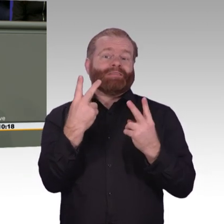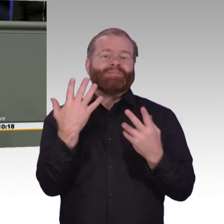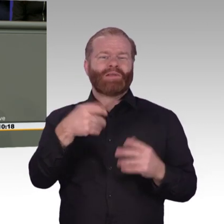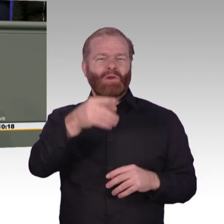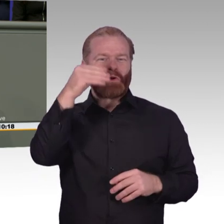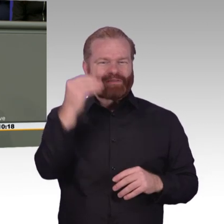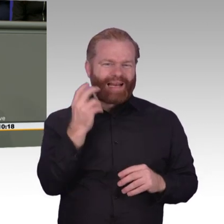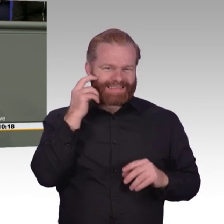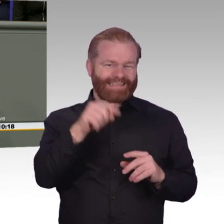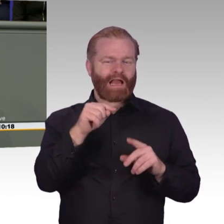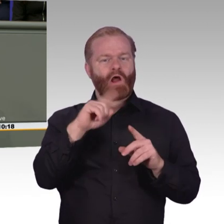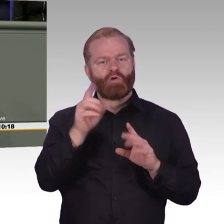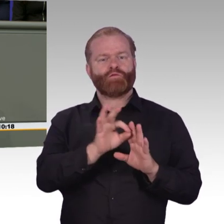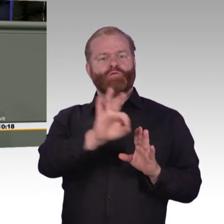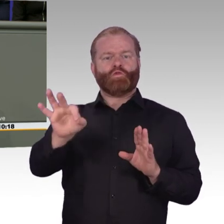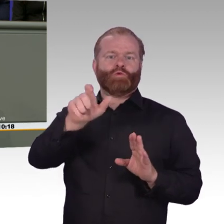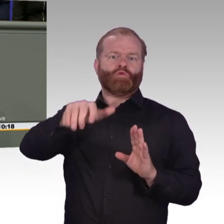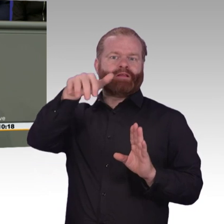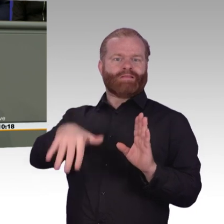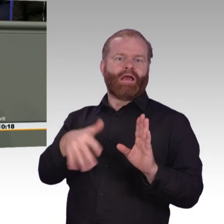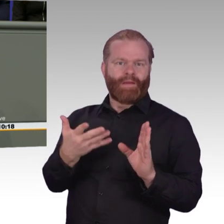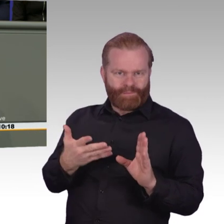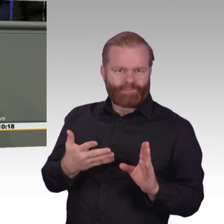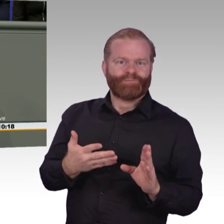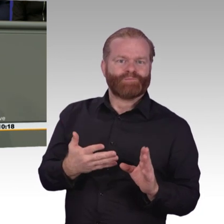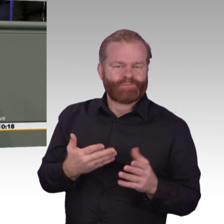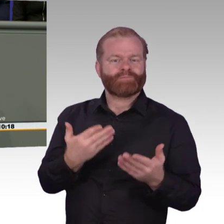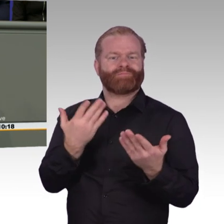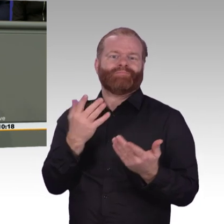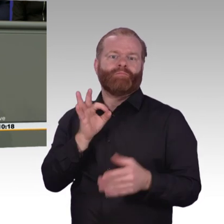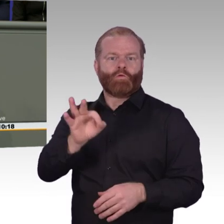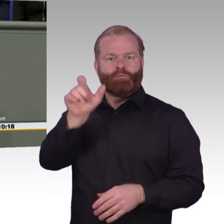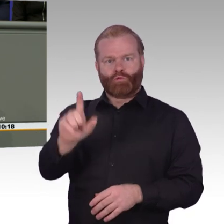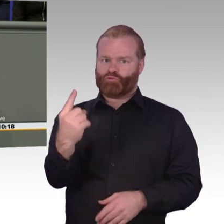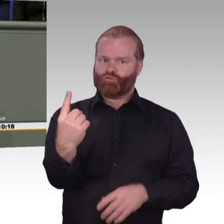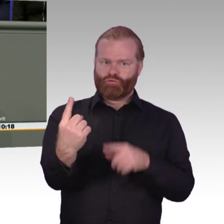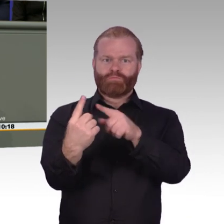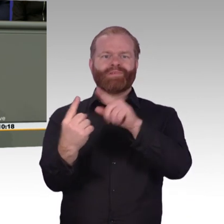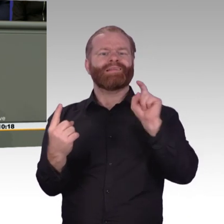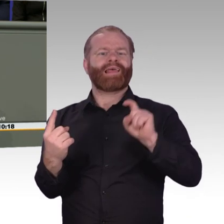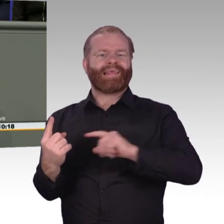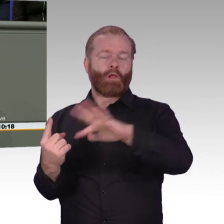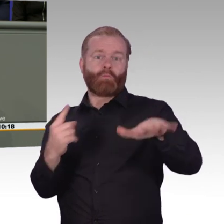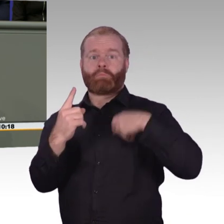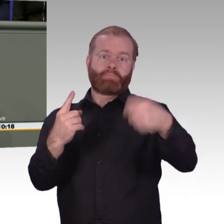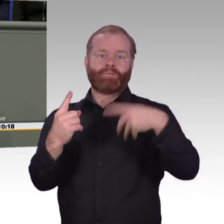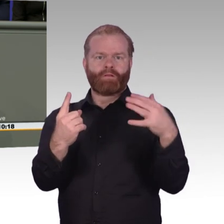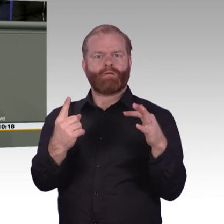ihn abholen, einbinden und auch entwickeln, uns mit den Sorgen, Ängsten und Unsicherheiten auseinandersetzen und diese auch abbauen,